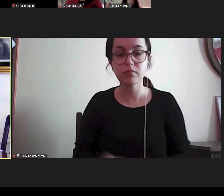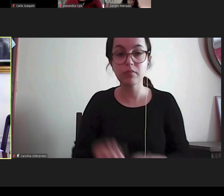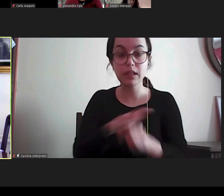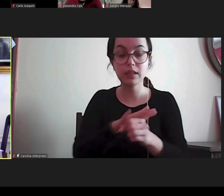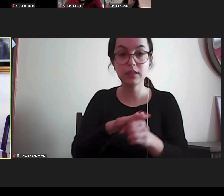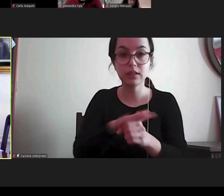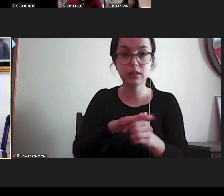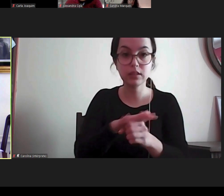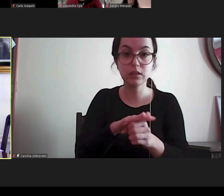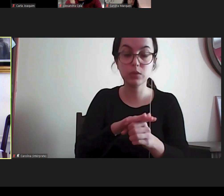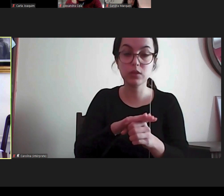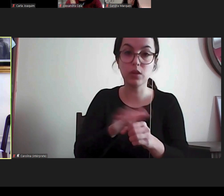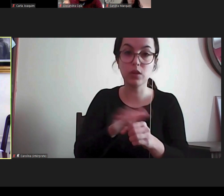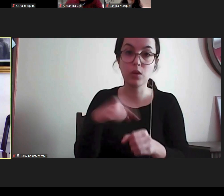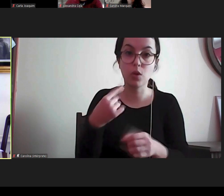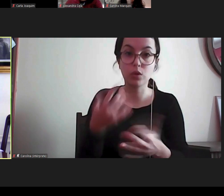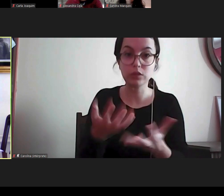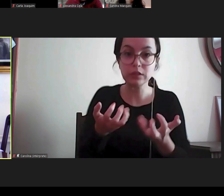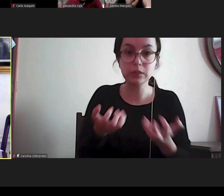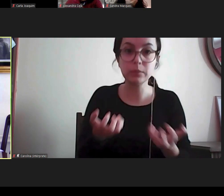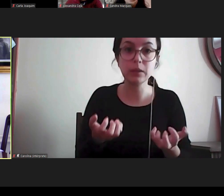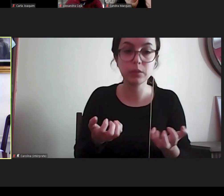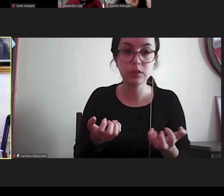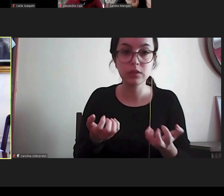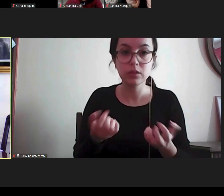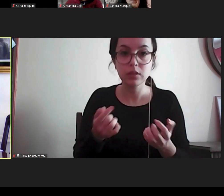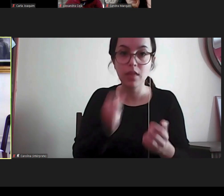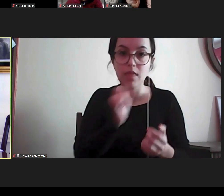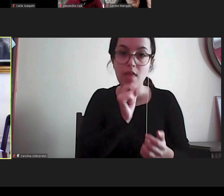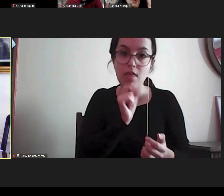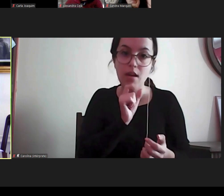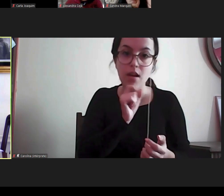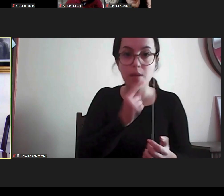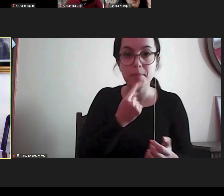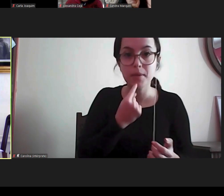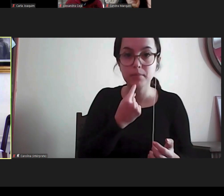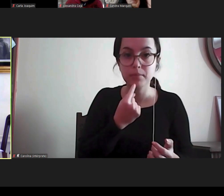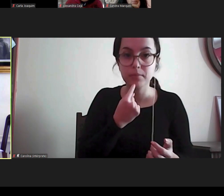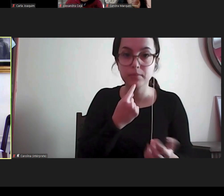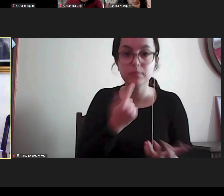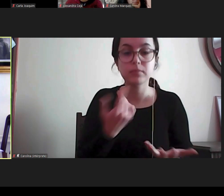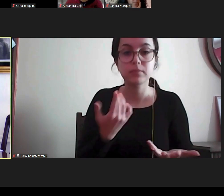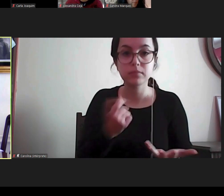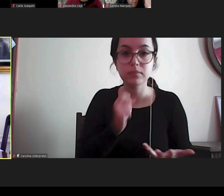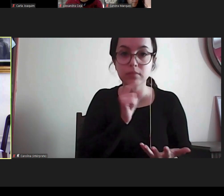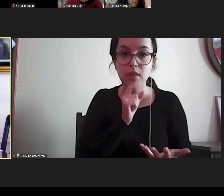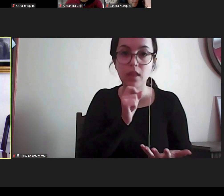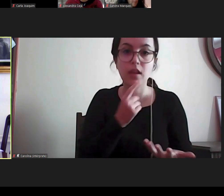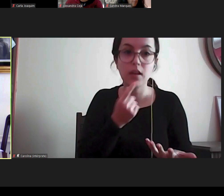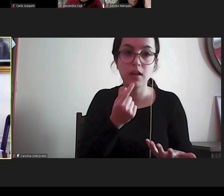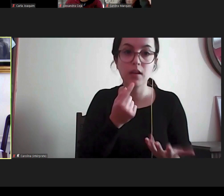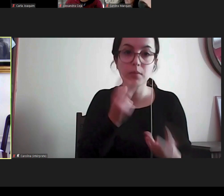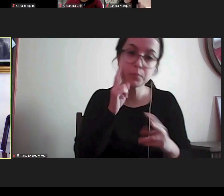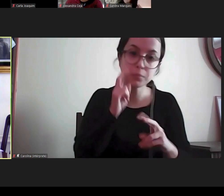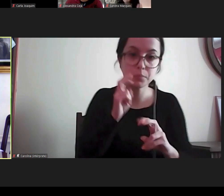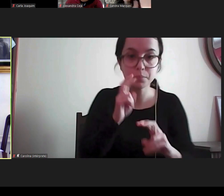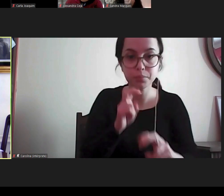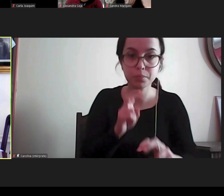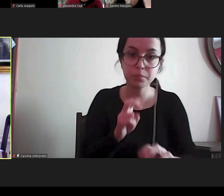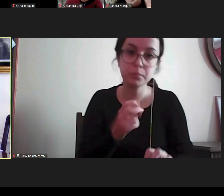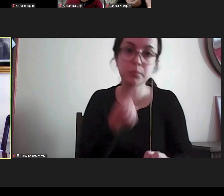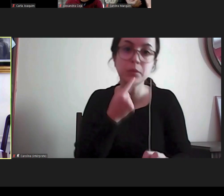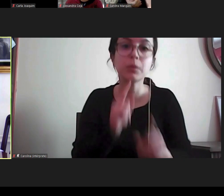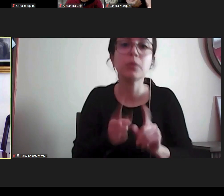que nos chegou a situação que nos chegou permitiu permitiu portanto investigar e perceber